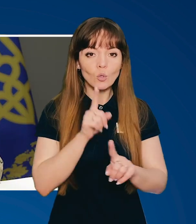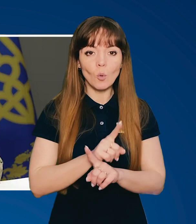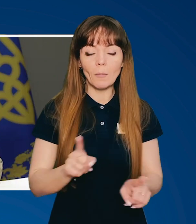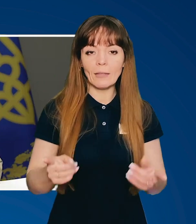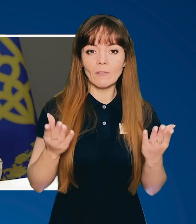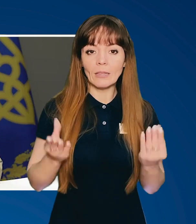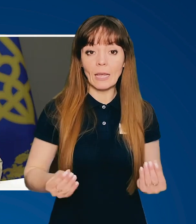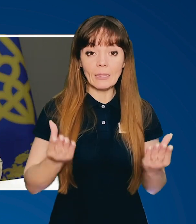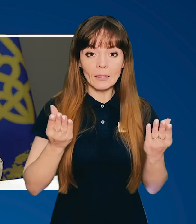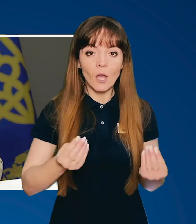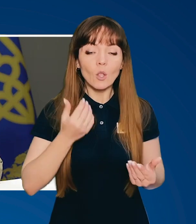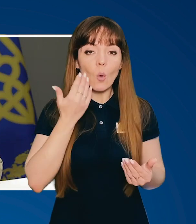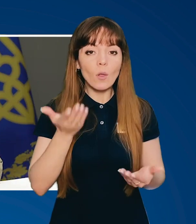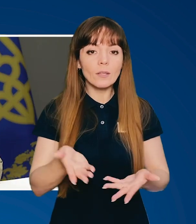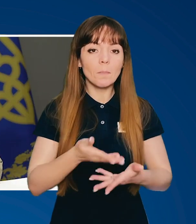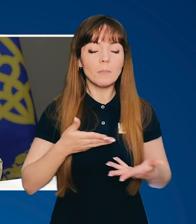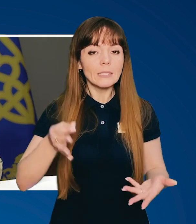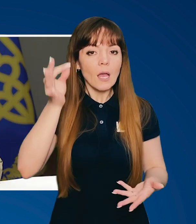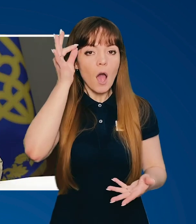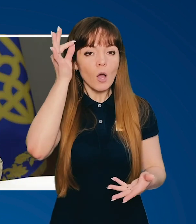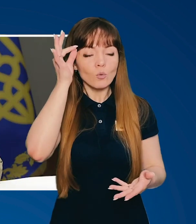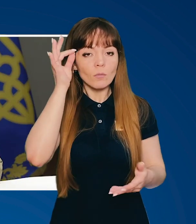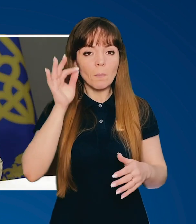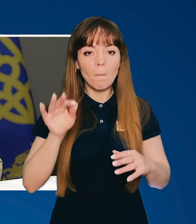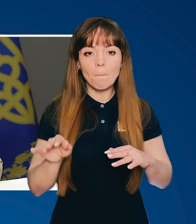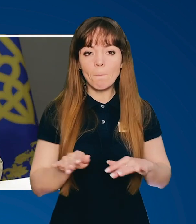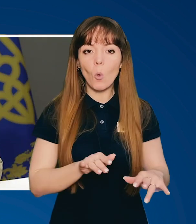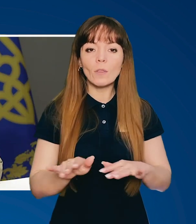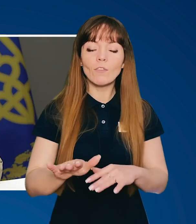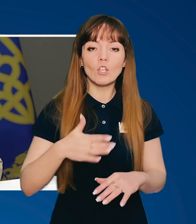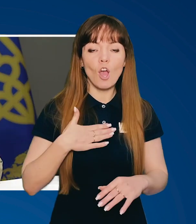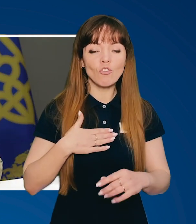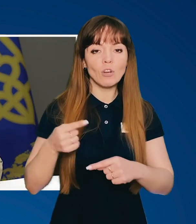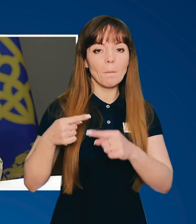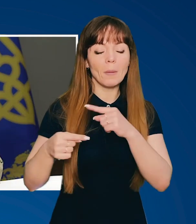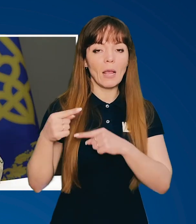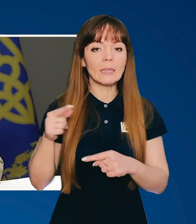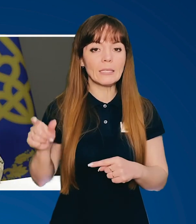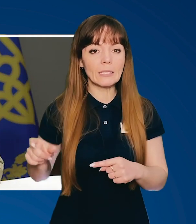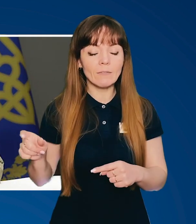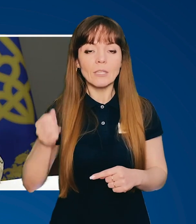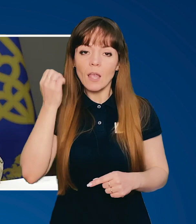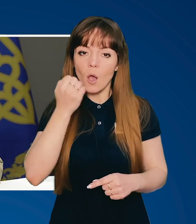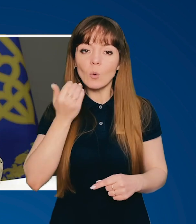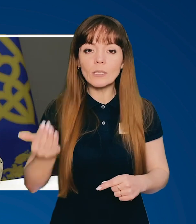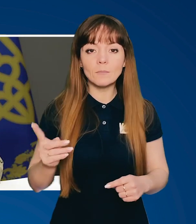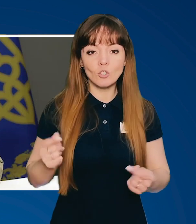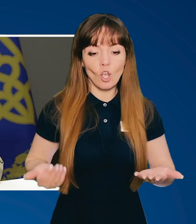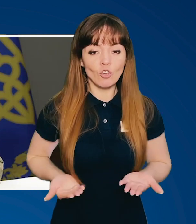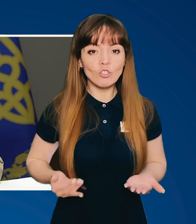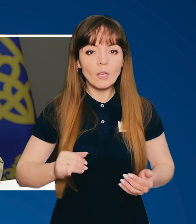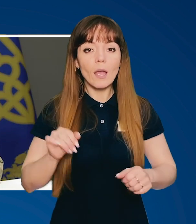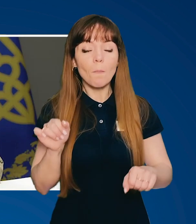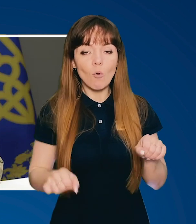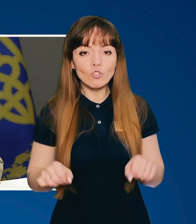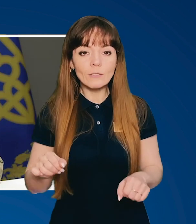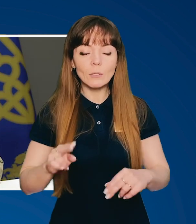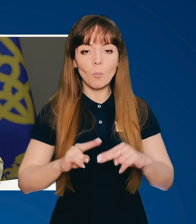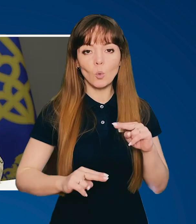особливий день. День, коли ми згадуємо подвиг наших предків, дякуємо їм за життя і можливість будувати